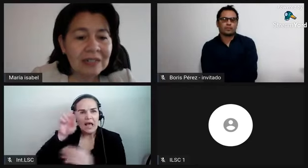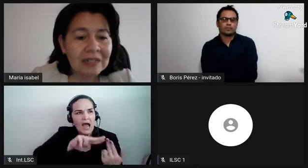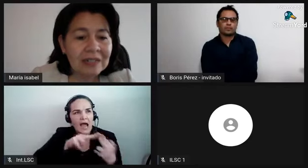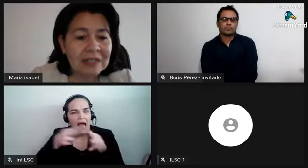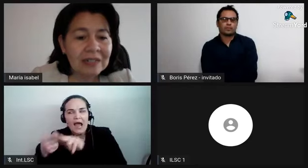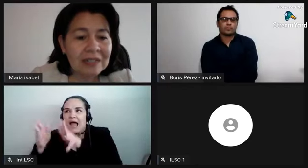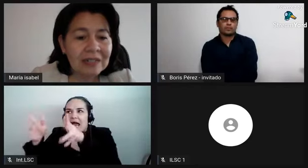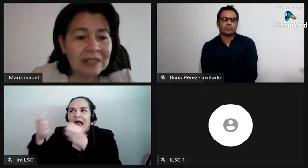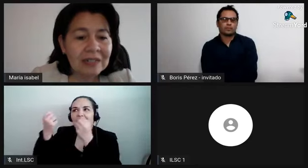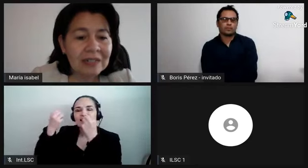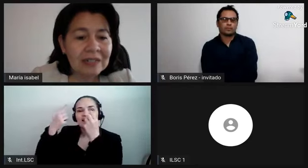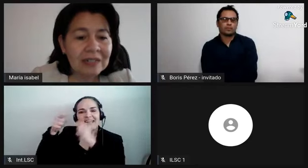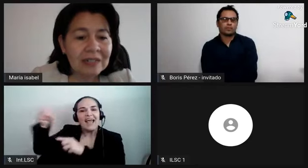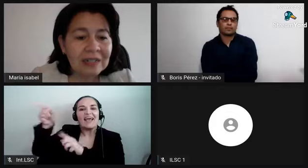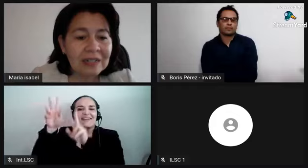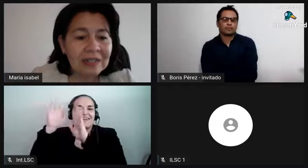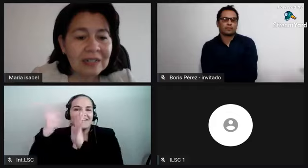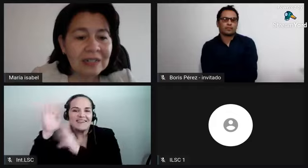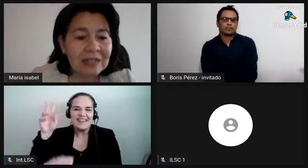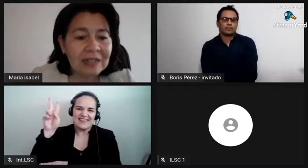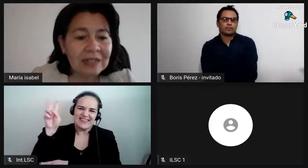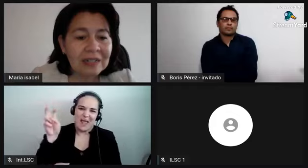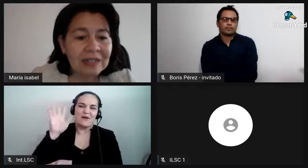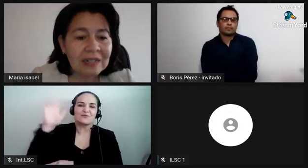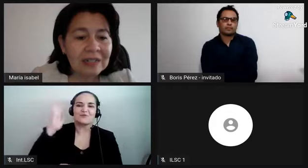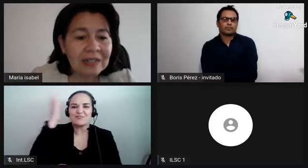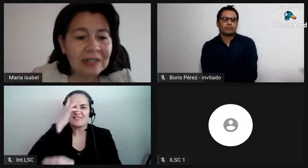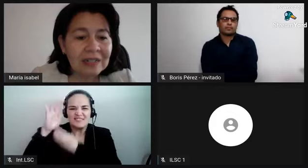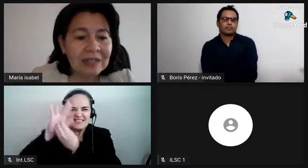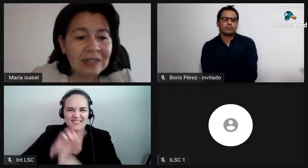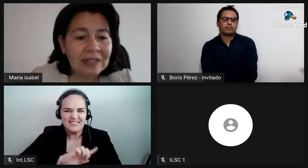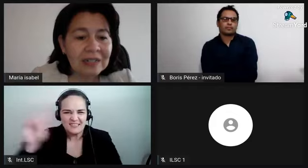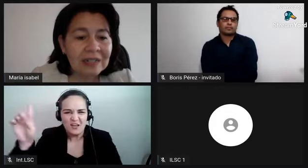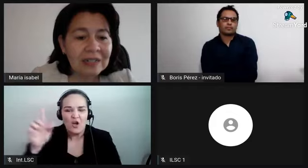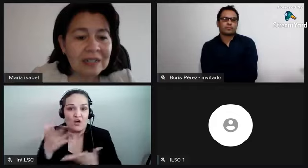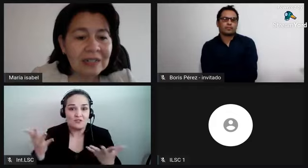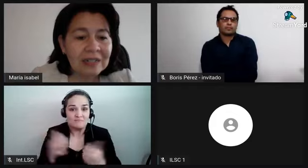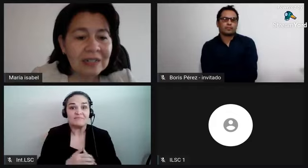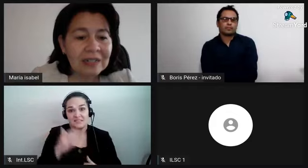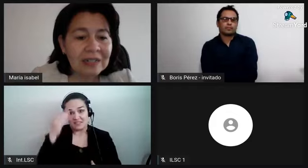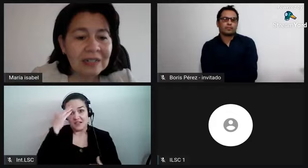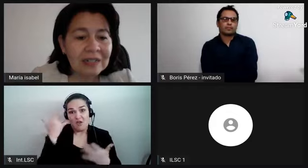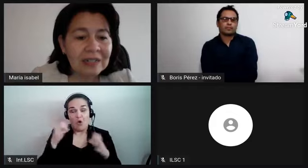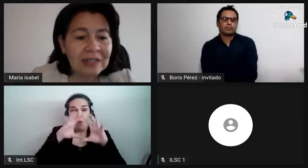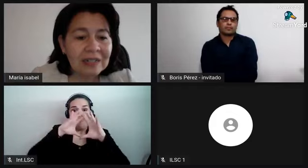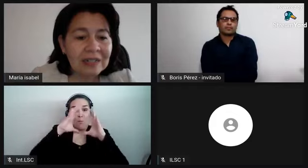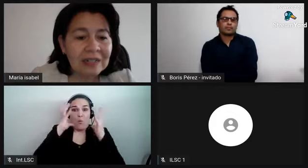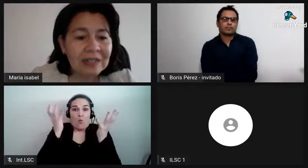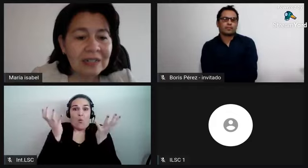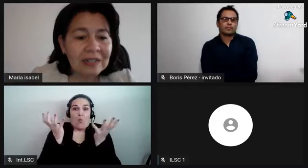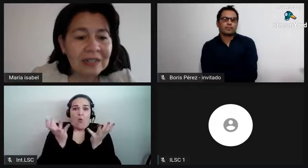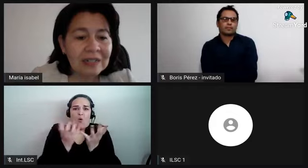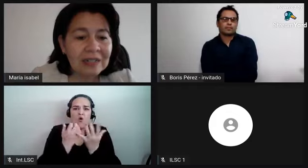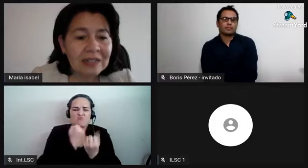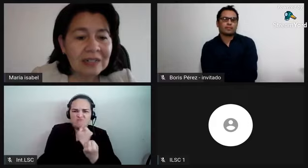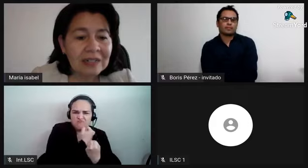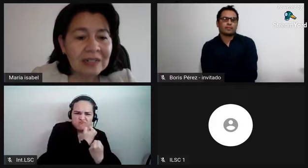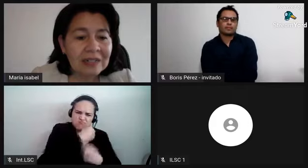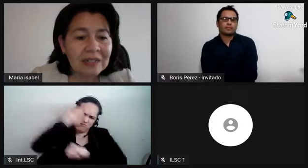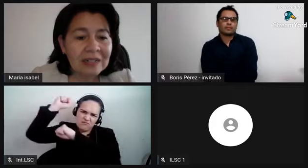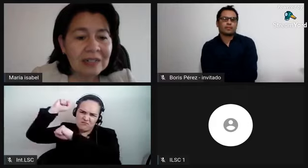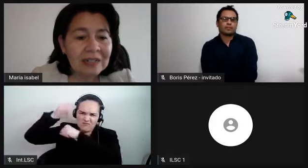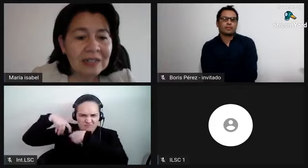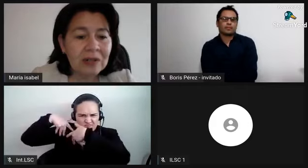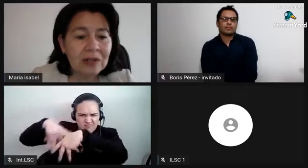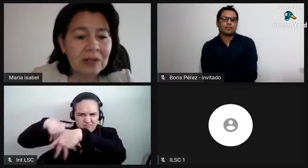actualmente se han presentado en un movimiento a nivel mundial a raíz de del asesinato de una persona